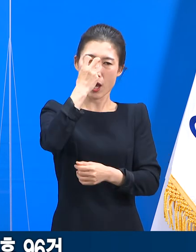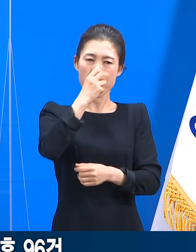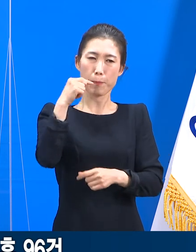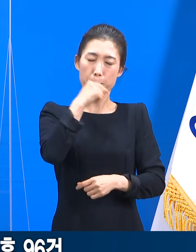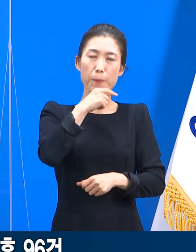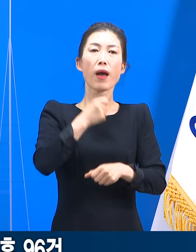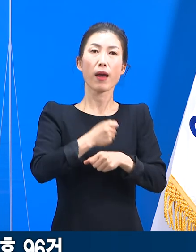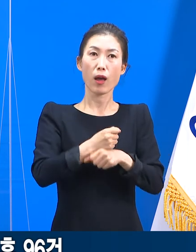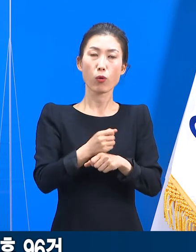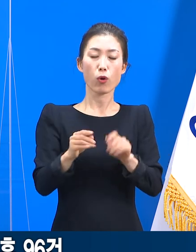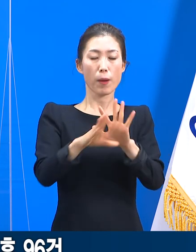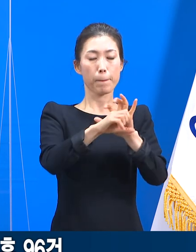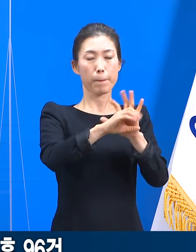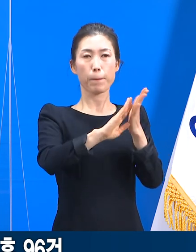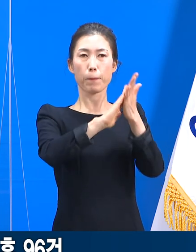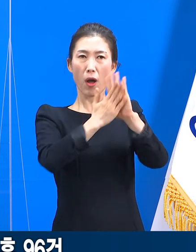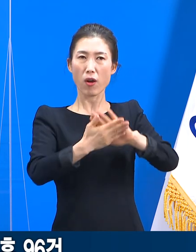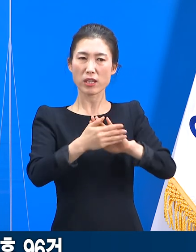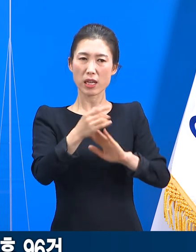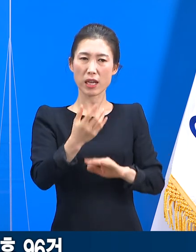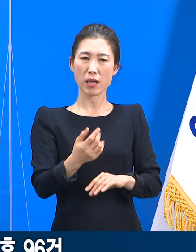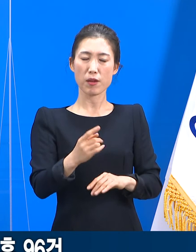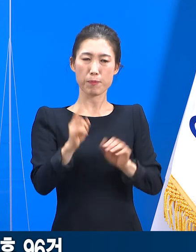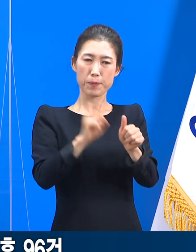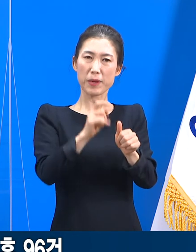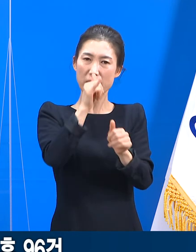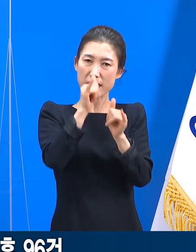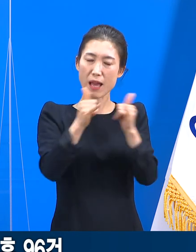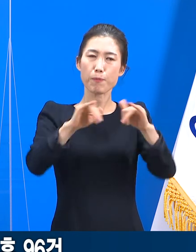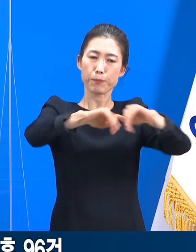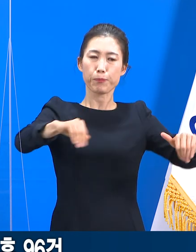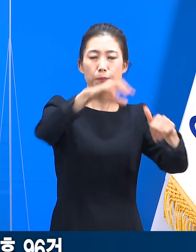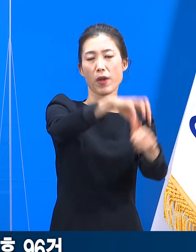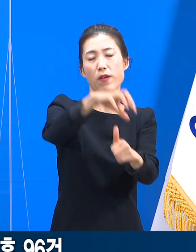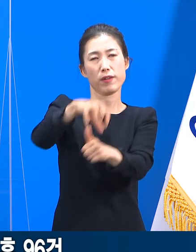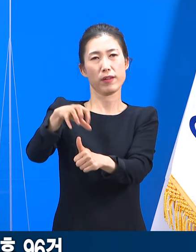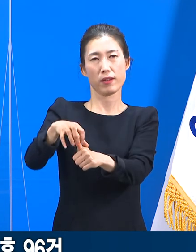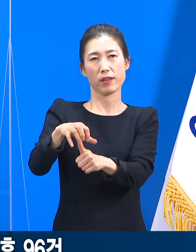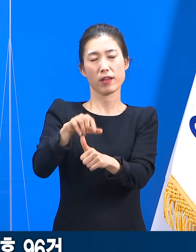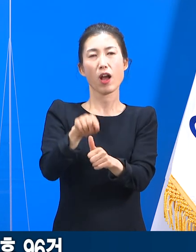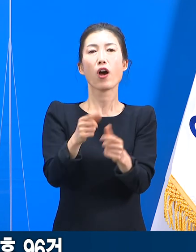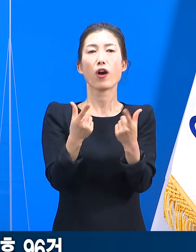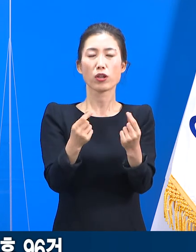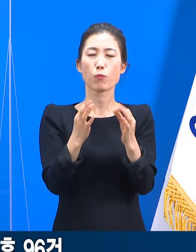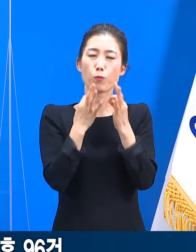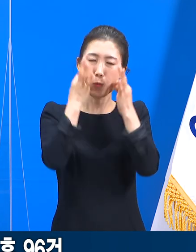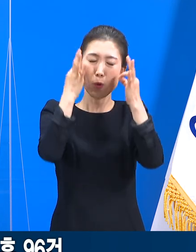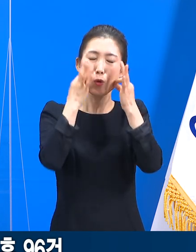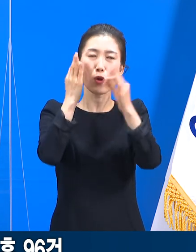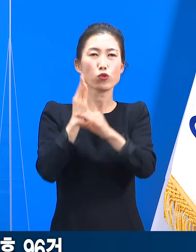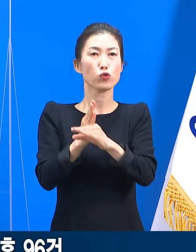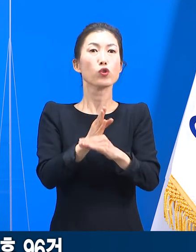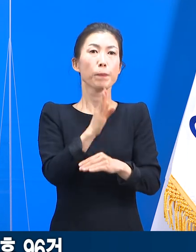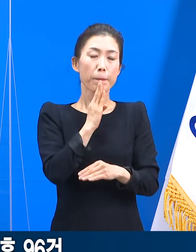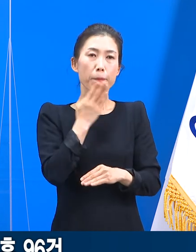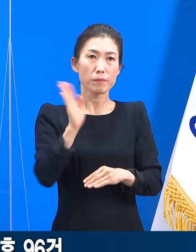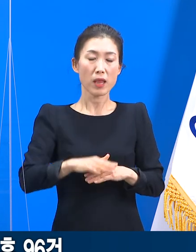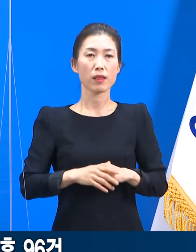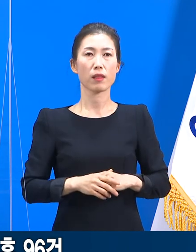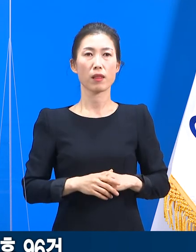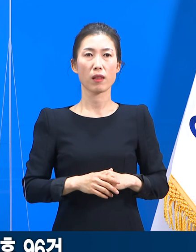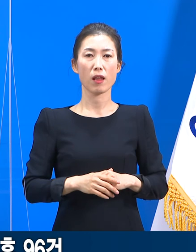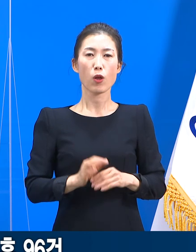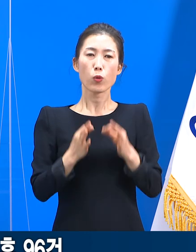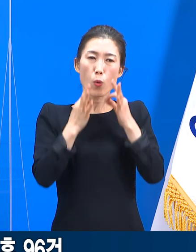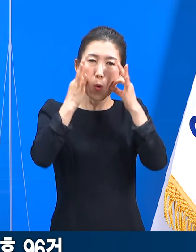변이주 보유 감염자와 접촉자를 보다 철저히 격리하는 등 노력을 다하겠지만, 그렇다고 해서